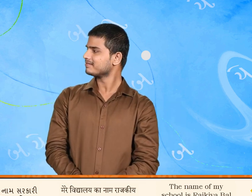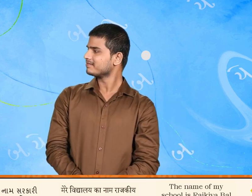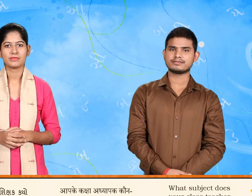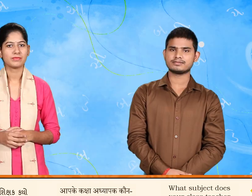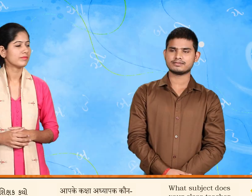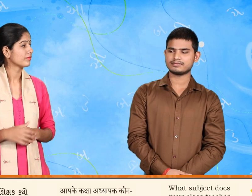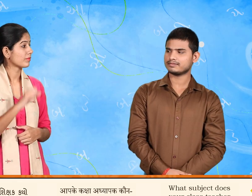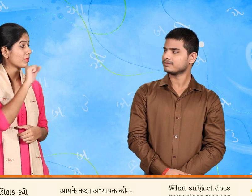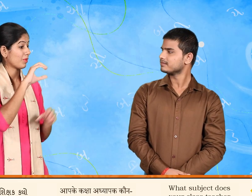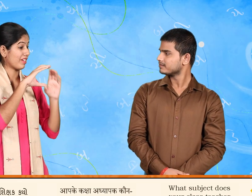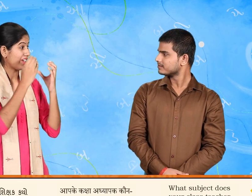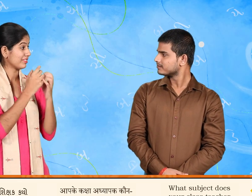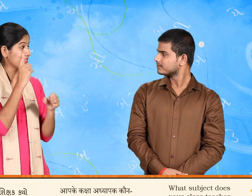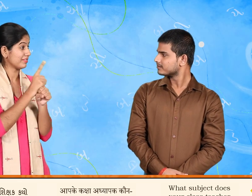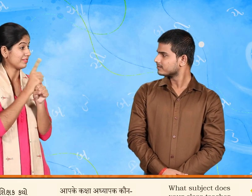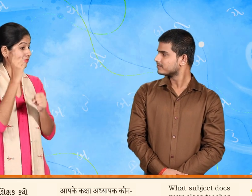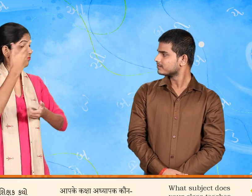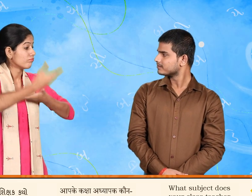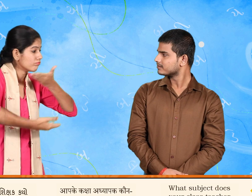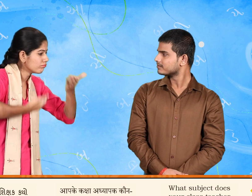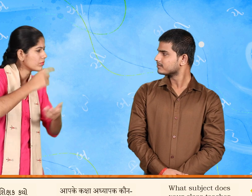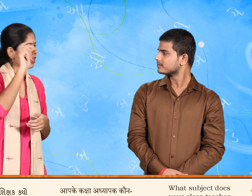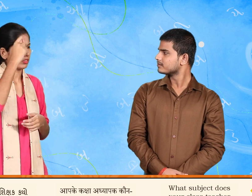તમારા વર્ક શીક્ષક કેો વિશે ભણાવે છે